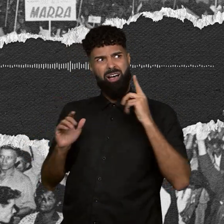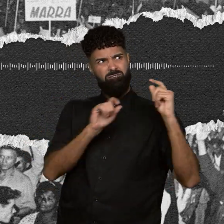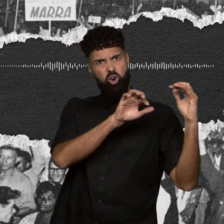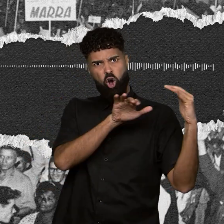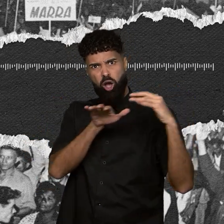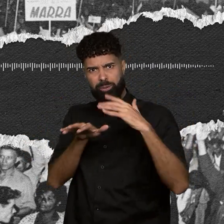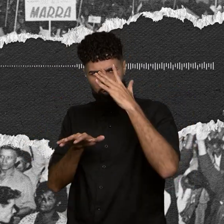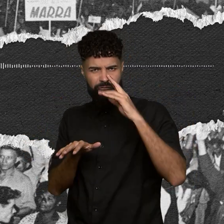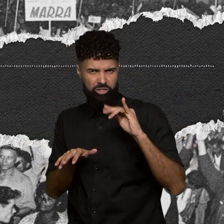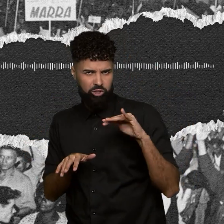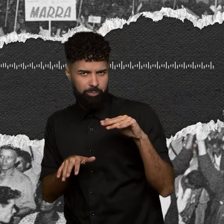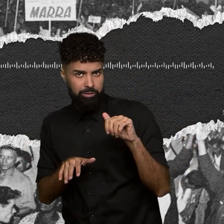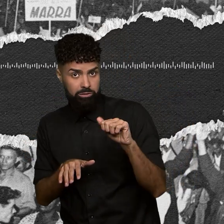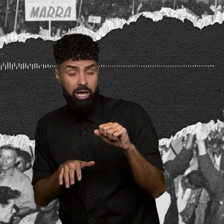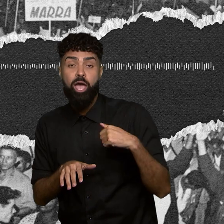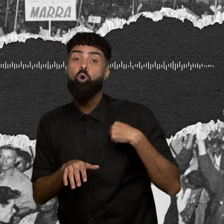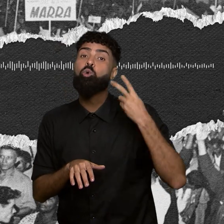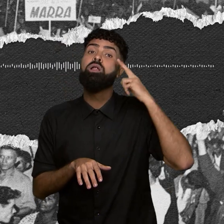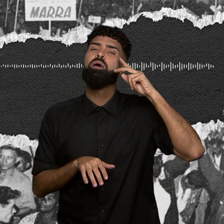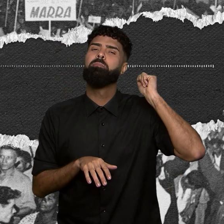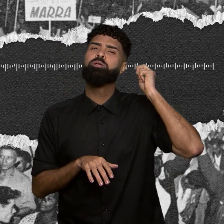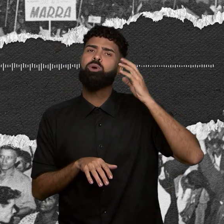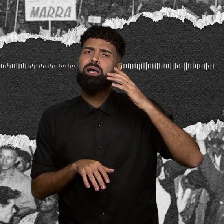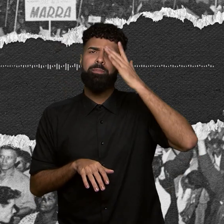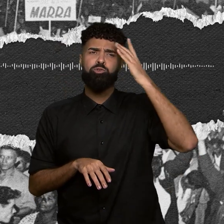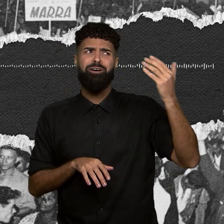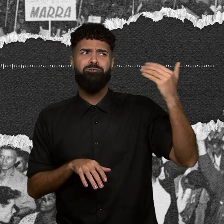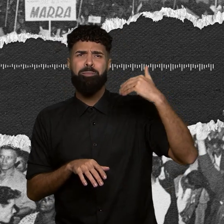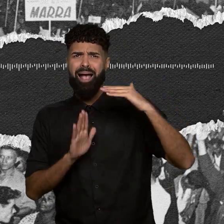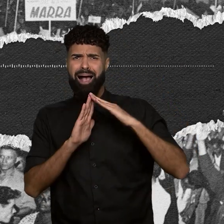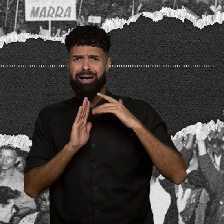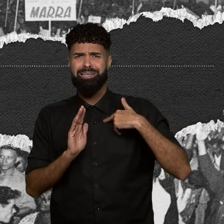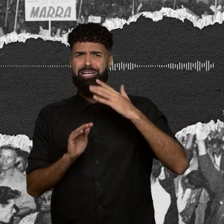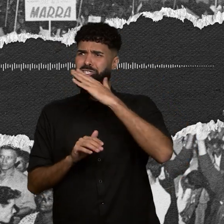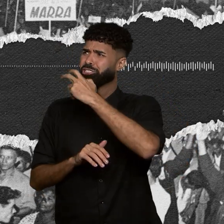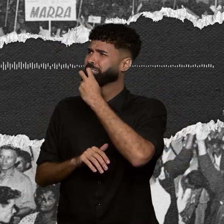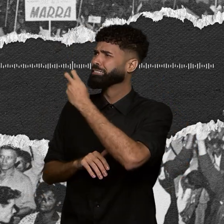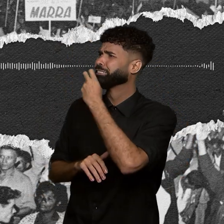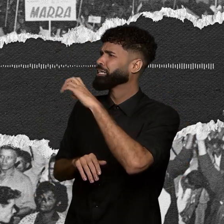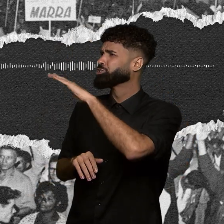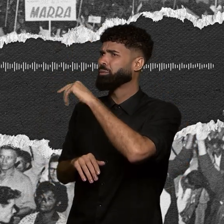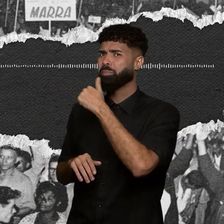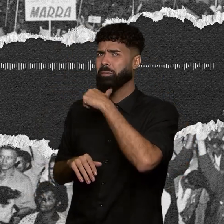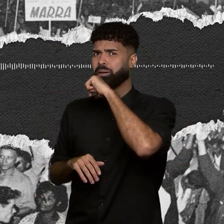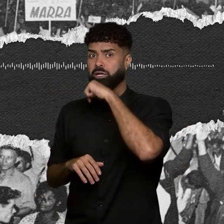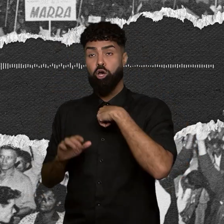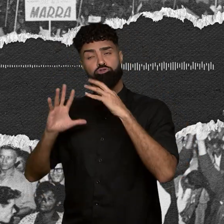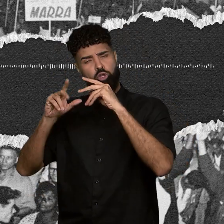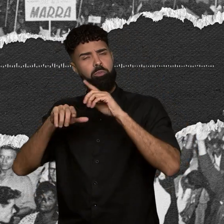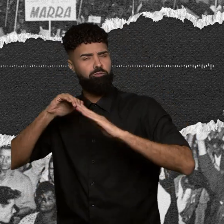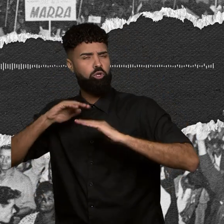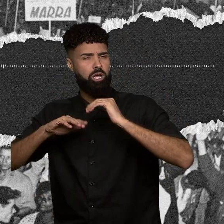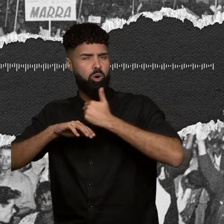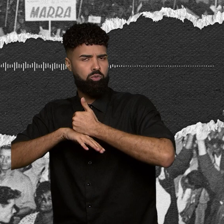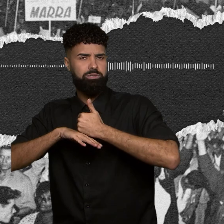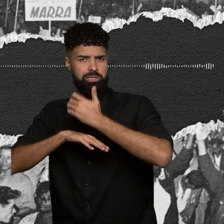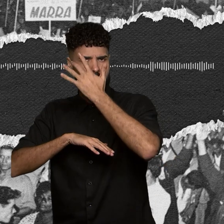de madrugada de irem na minha casa chamar minha mãe para todos os profissionais de saúde foram convocados para